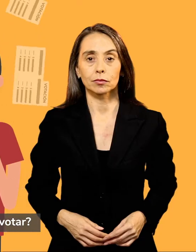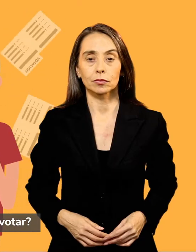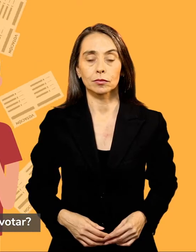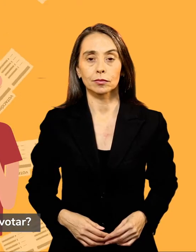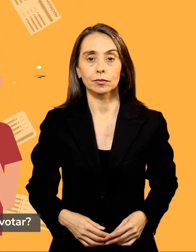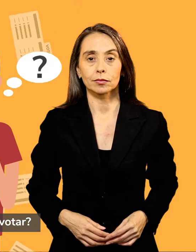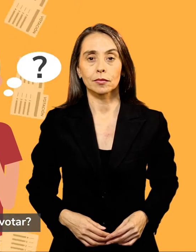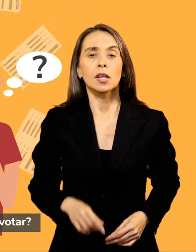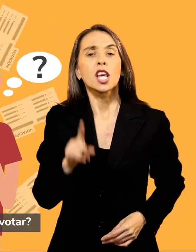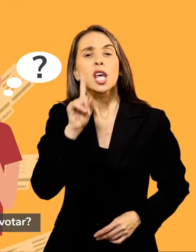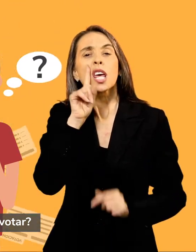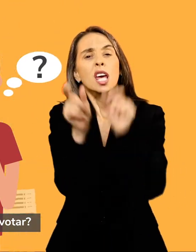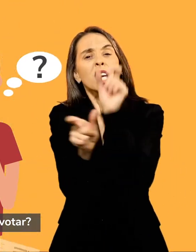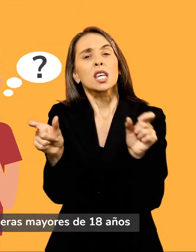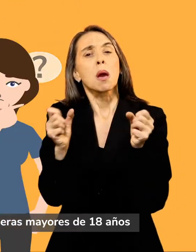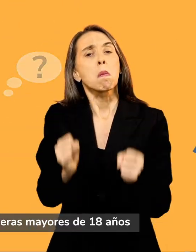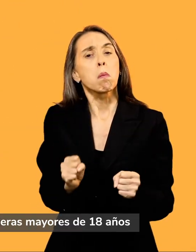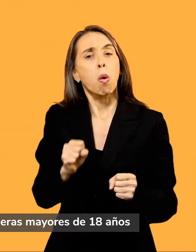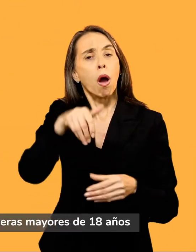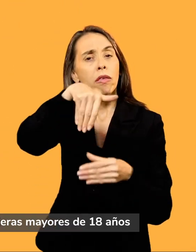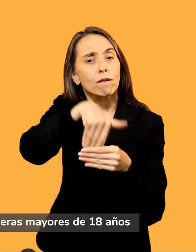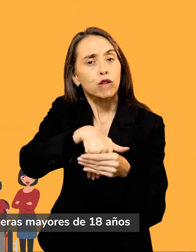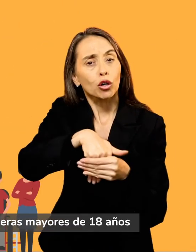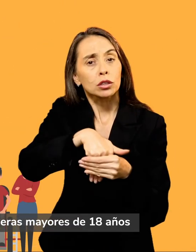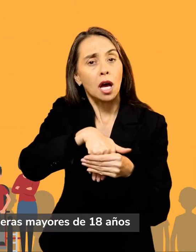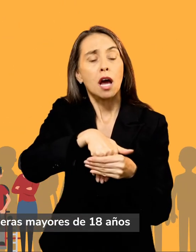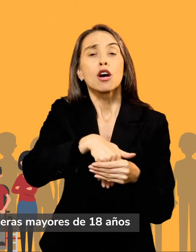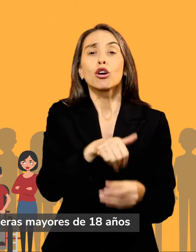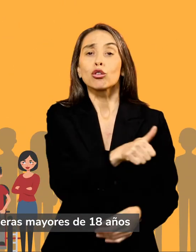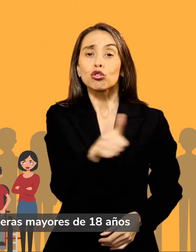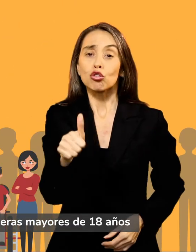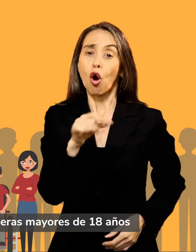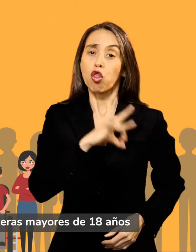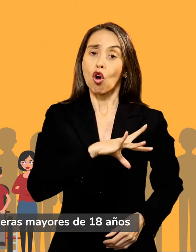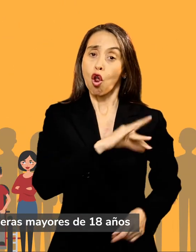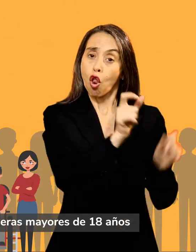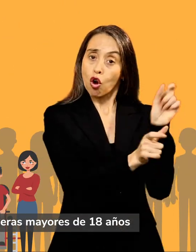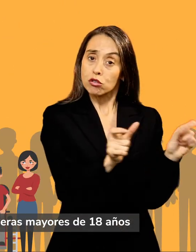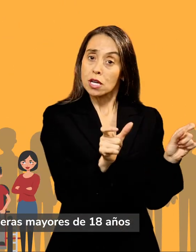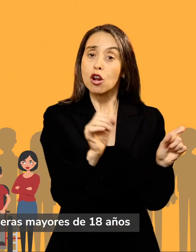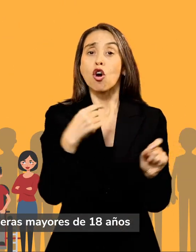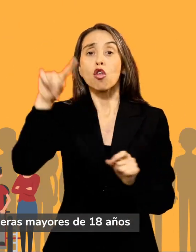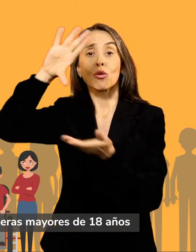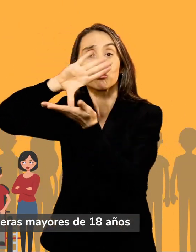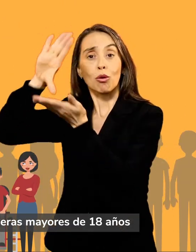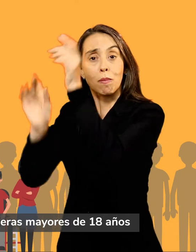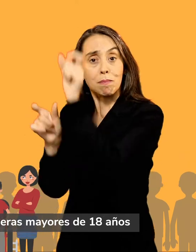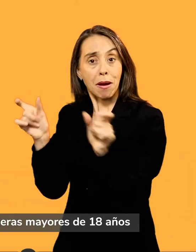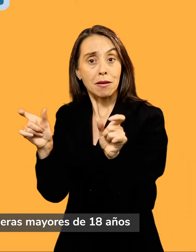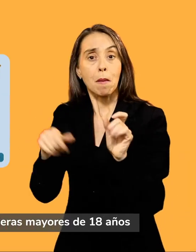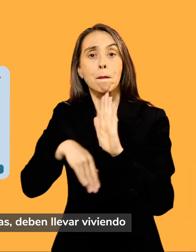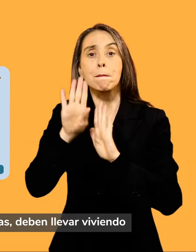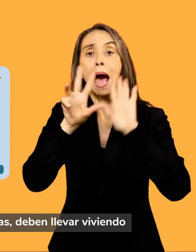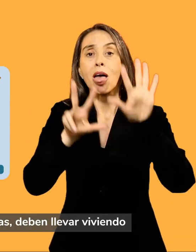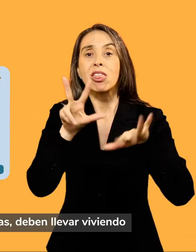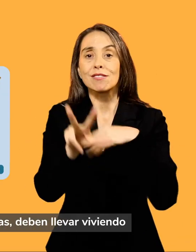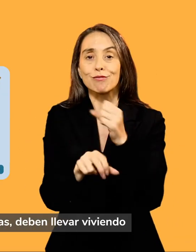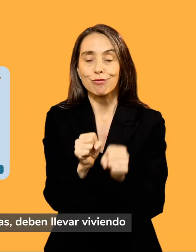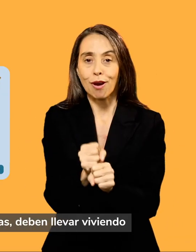¿Quiénes pueden votar? Todas las personas chilenas y extranjeras mayores de 18 años. En el caso de las